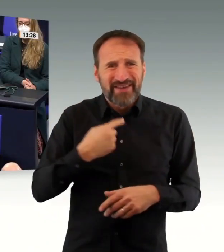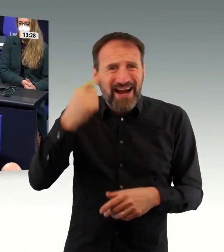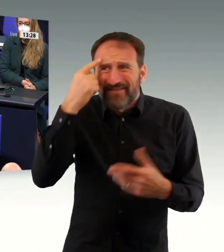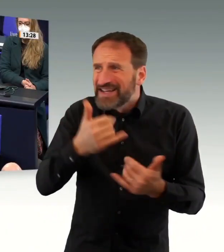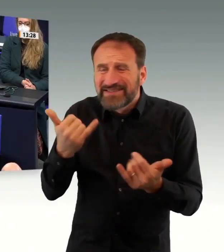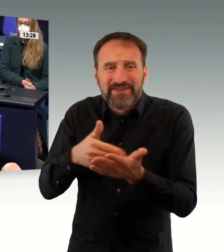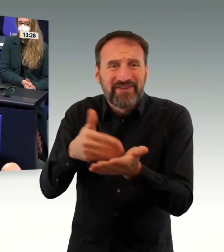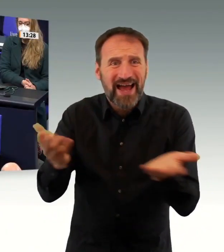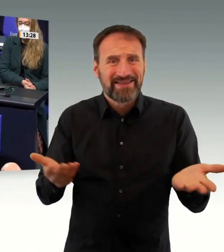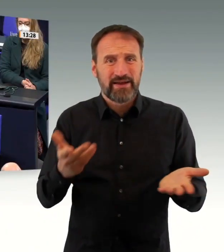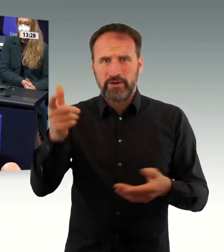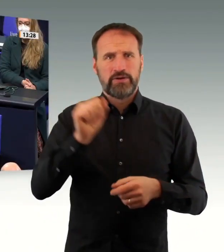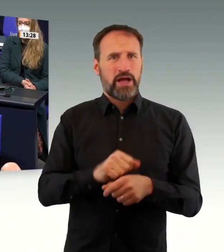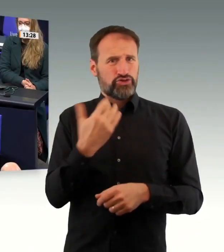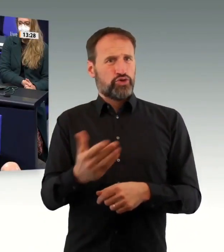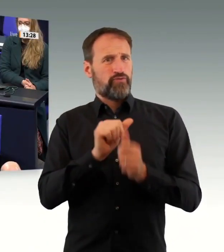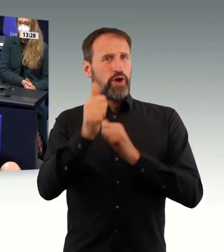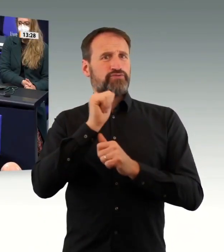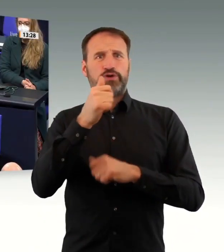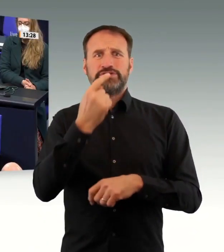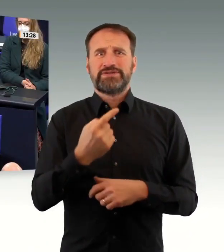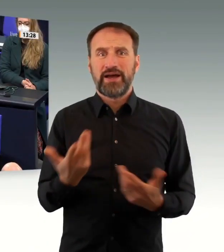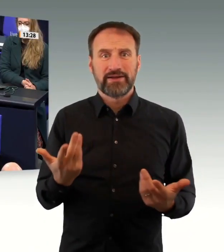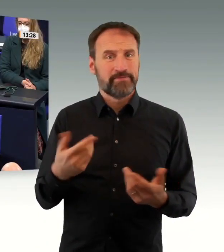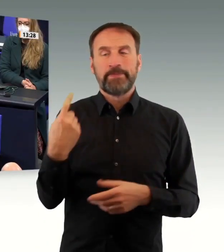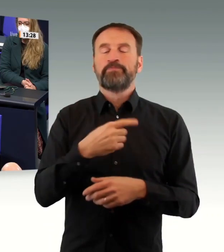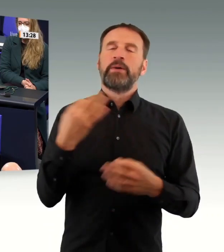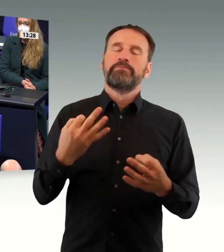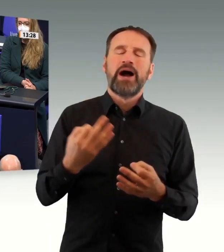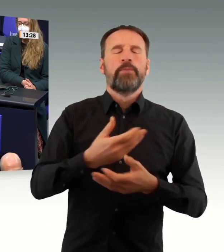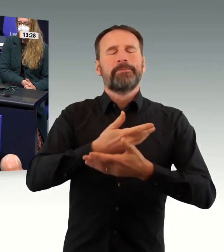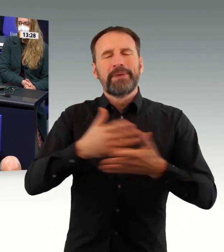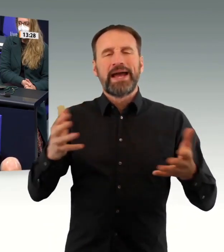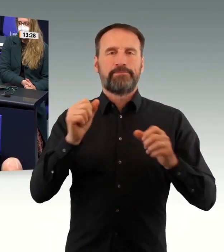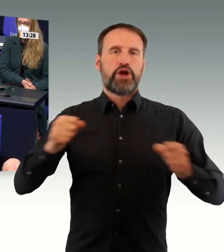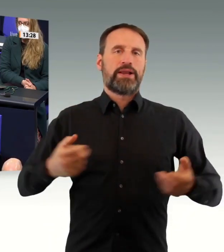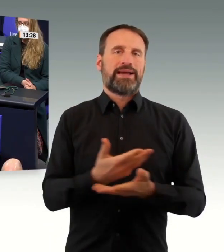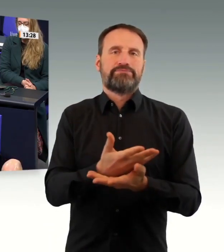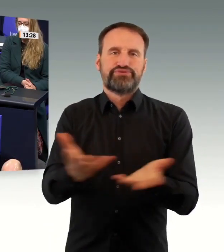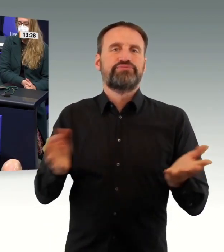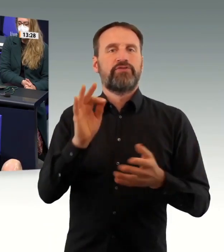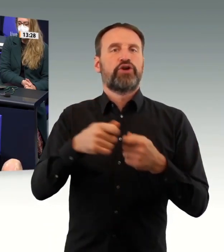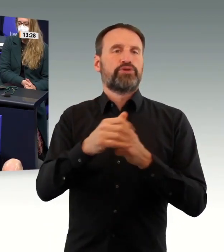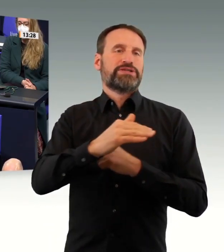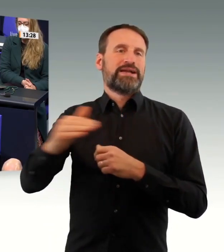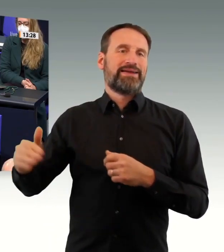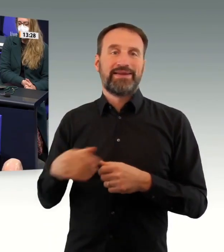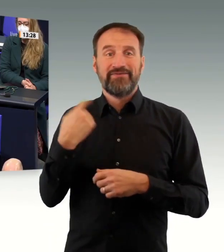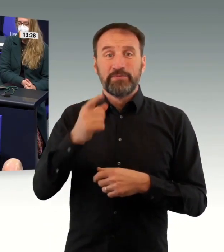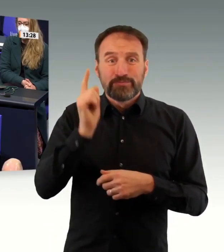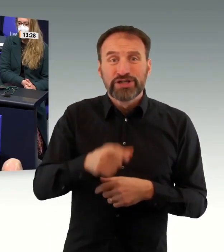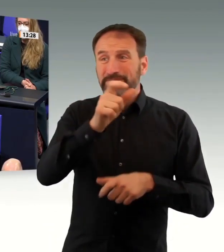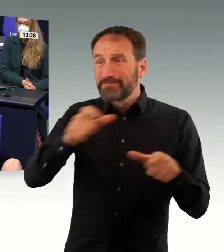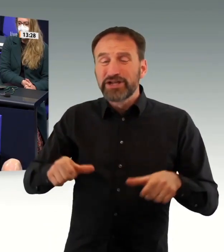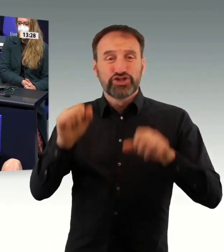sowohl auf den Intensivstationen als auch für die Betroffenen, als auch bei der Unterversorgung, beim Boostern und